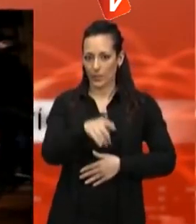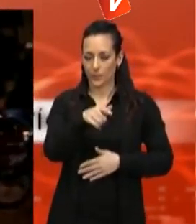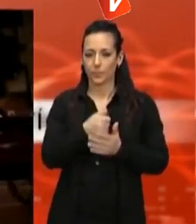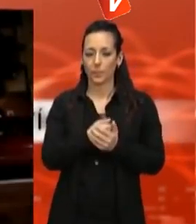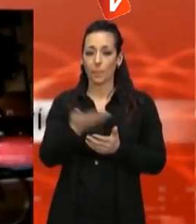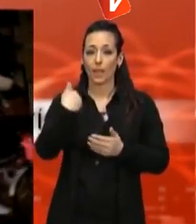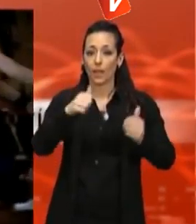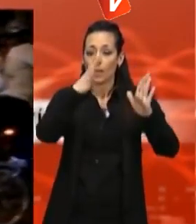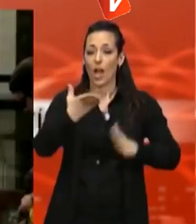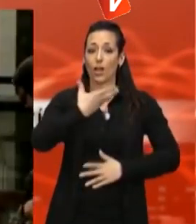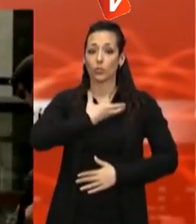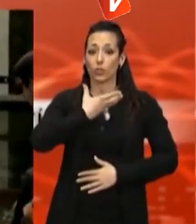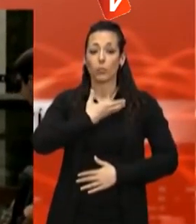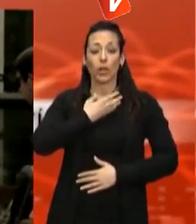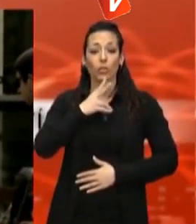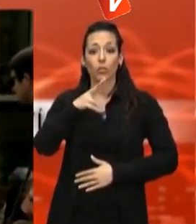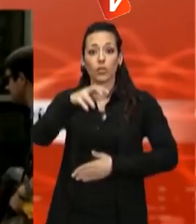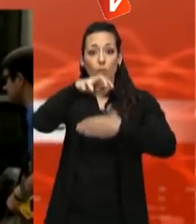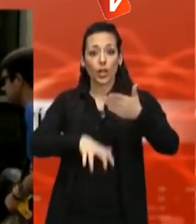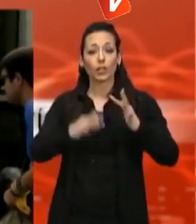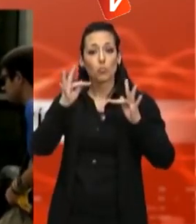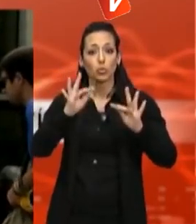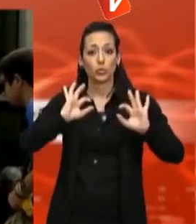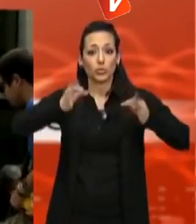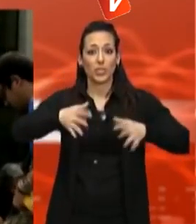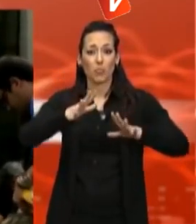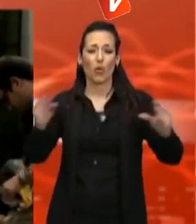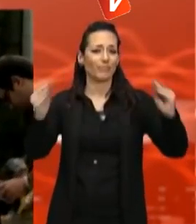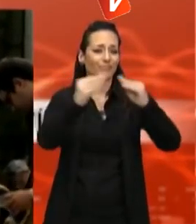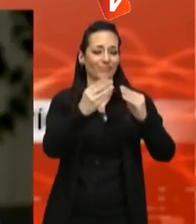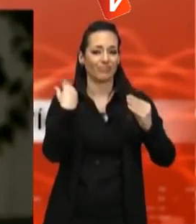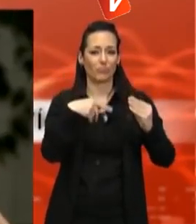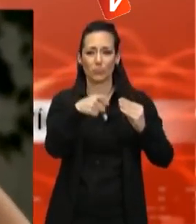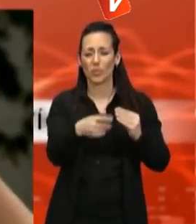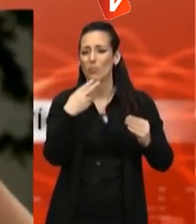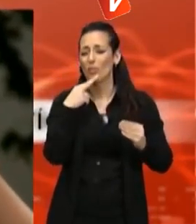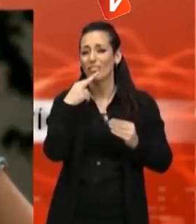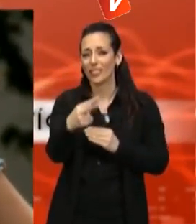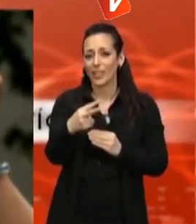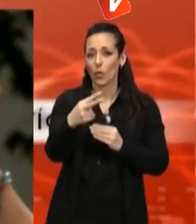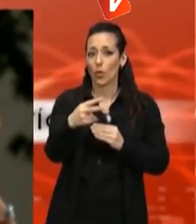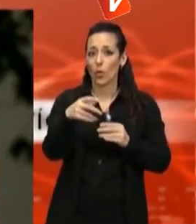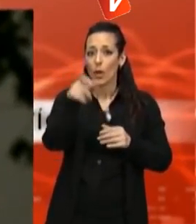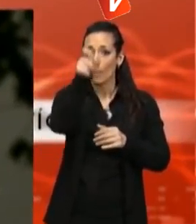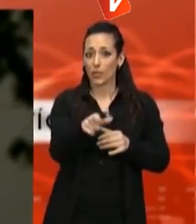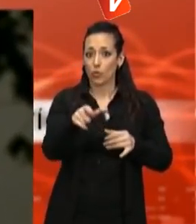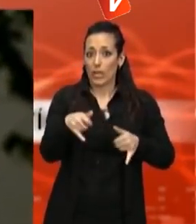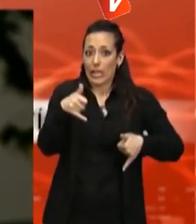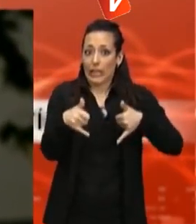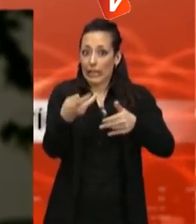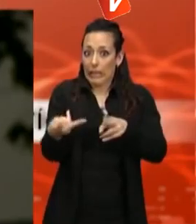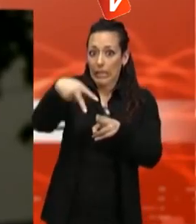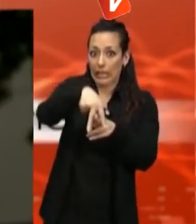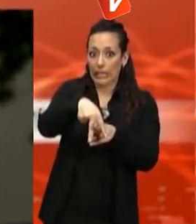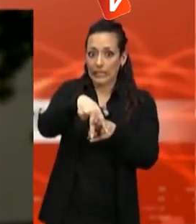consistori valora positivament el nou redactat, però coincideix amb l'entitat en demanar que els ciclistes no hagin de circular en casc de forma obligatòria en les